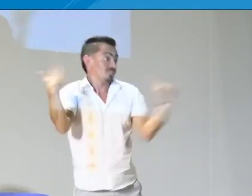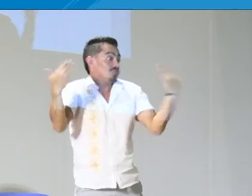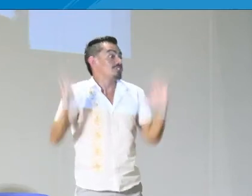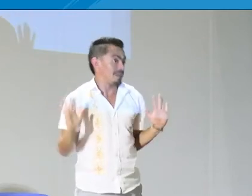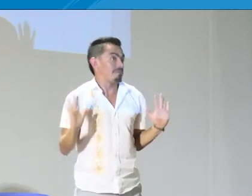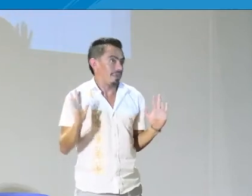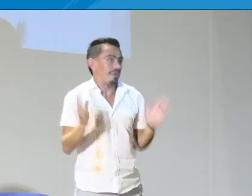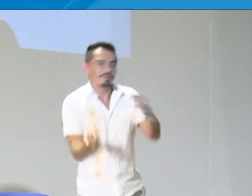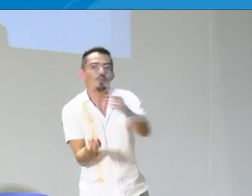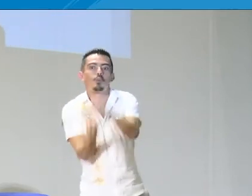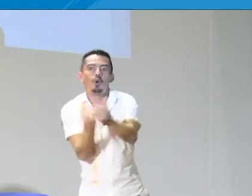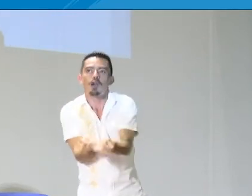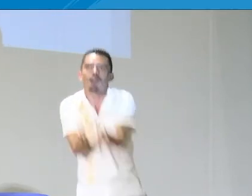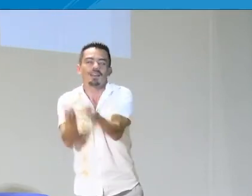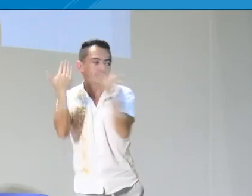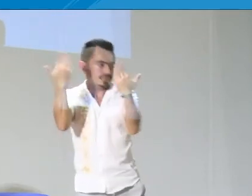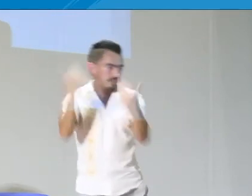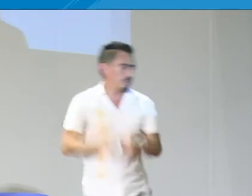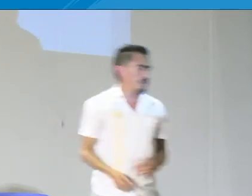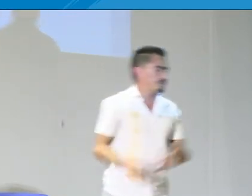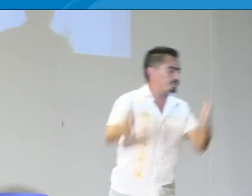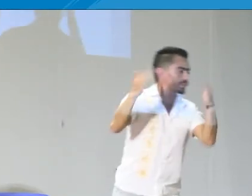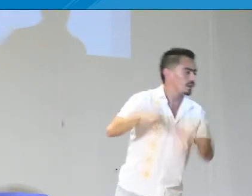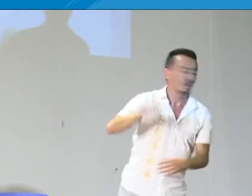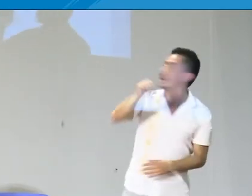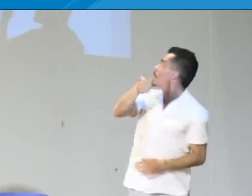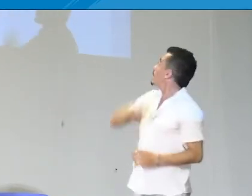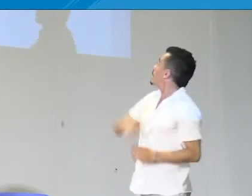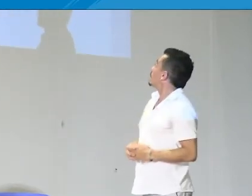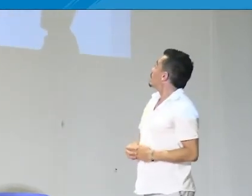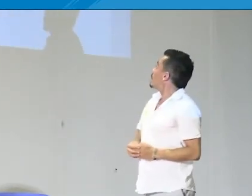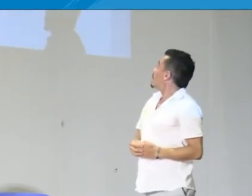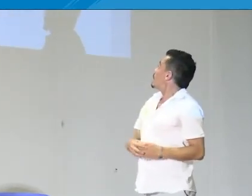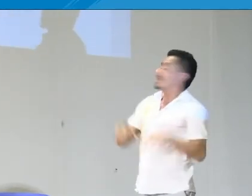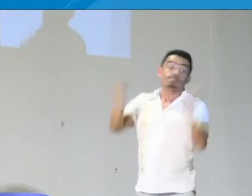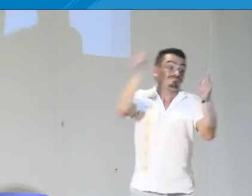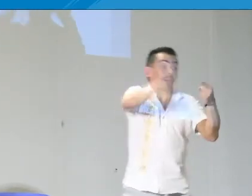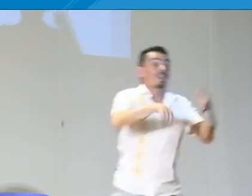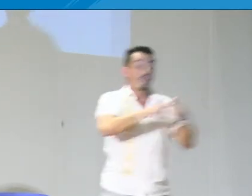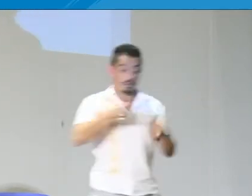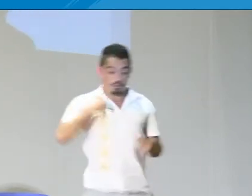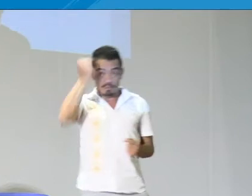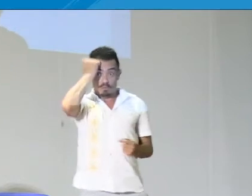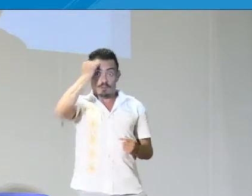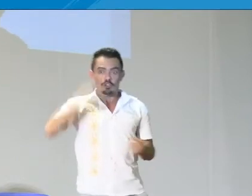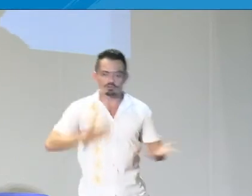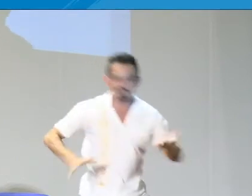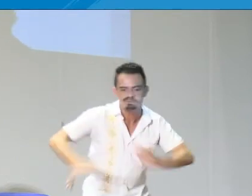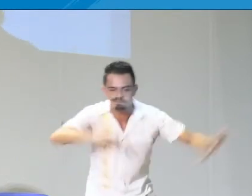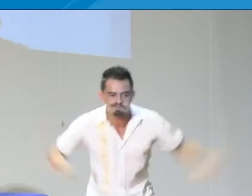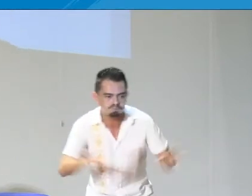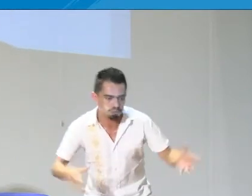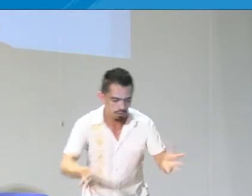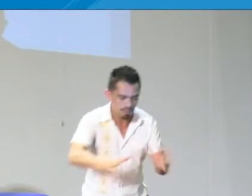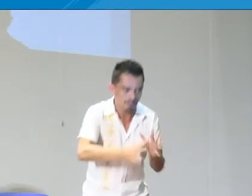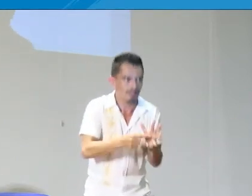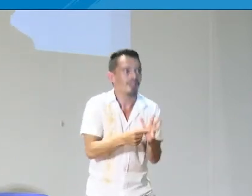Y ese conocimiento académico precisamente va a permitir analizar posteriormente como elemento de la planeación lingüística en el corpus.